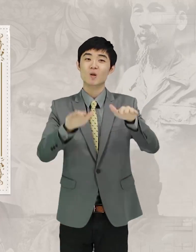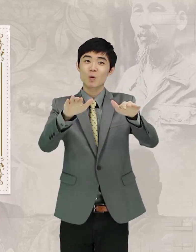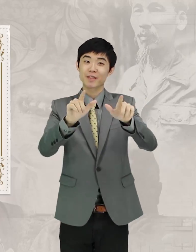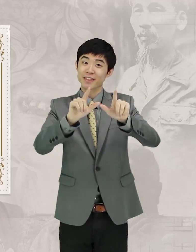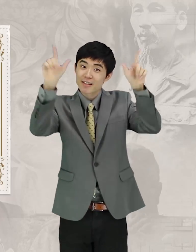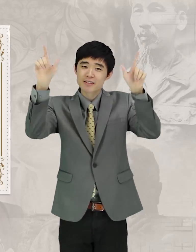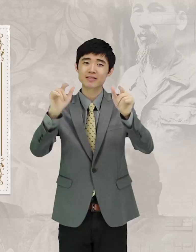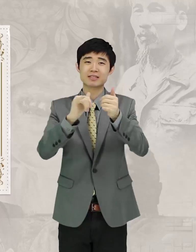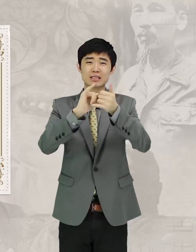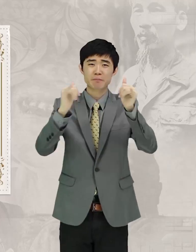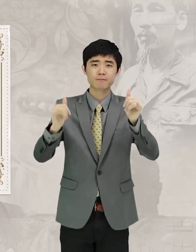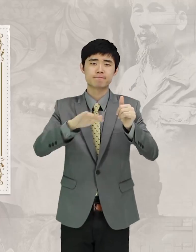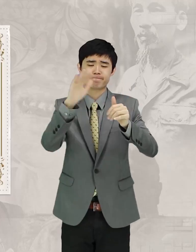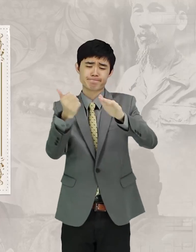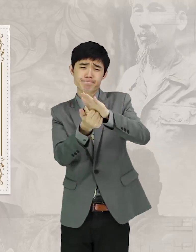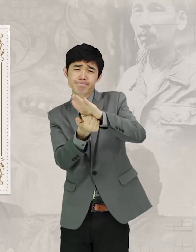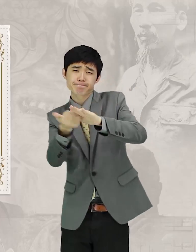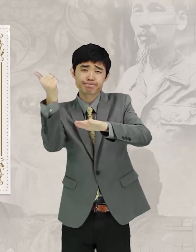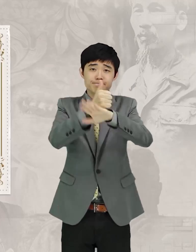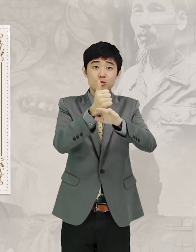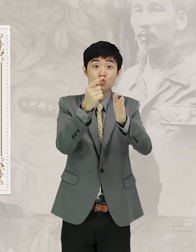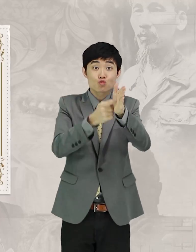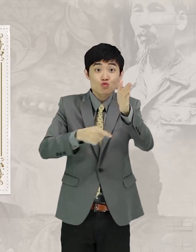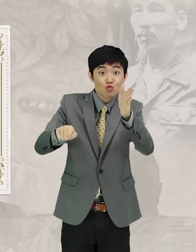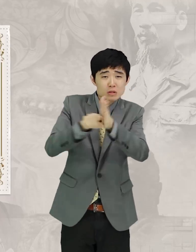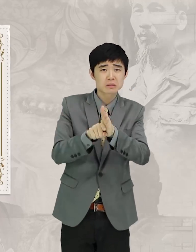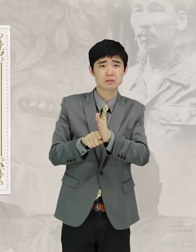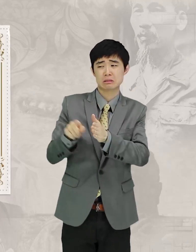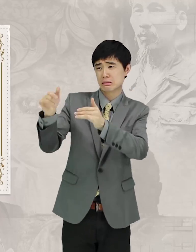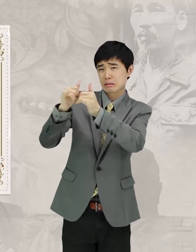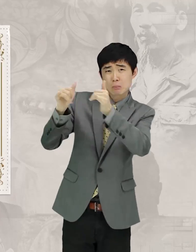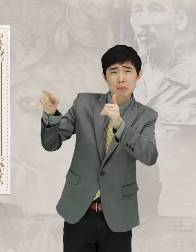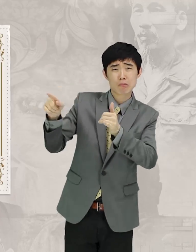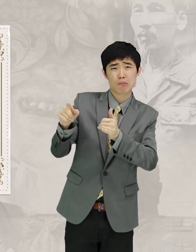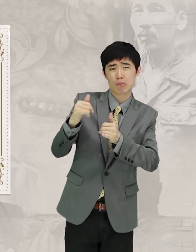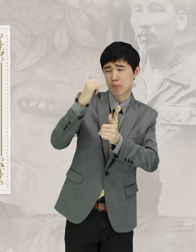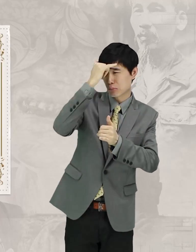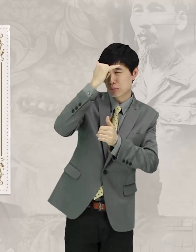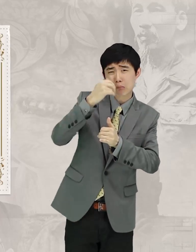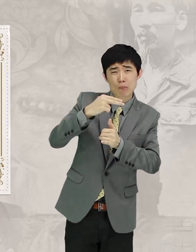오늘날 사람들은 출세하기 위해 사람을 함부로 대하는 이들이 있어.